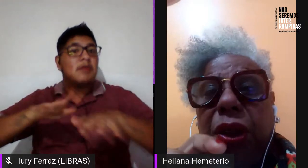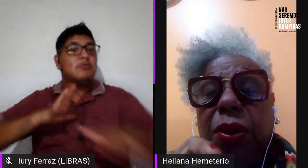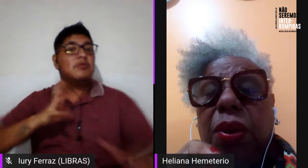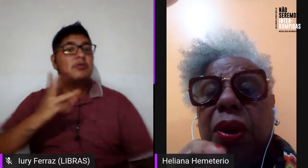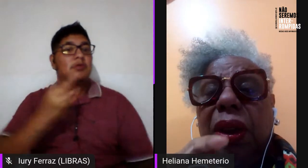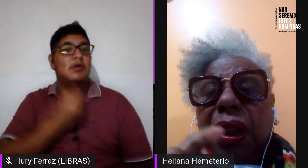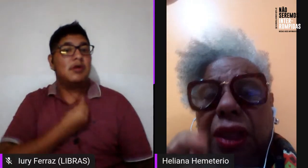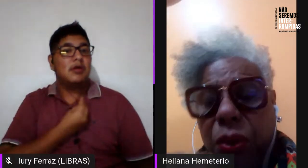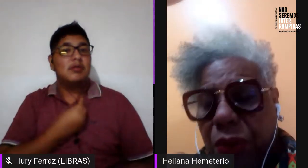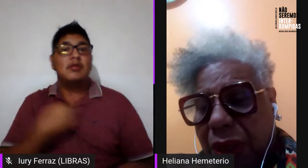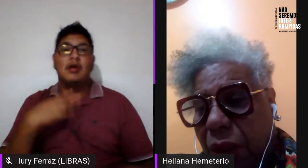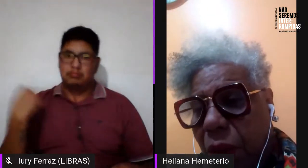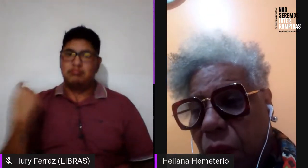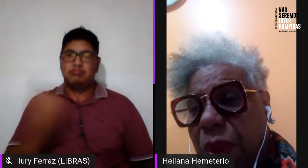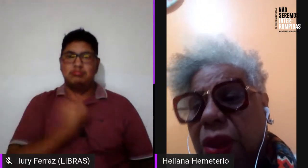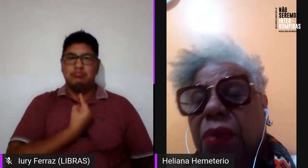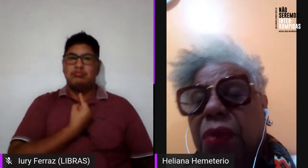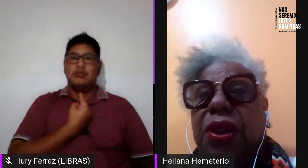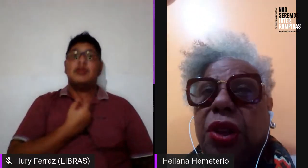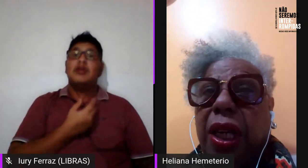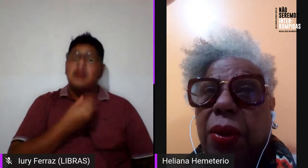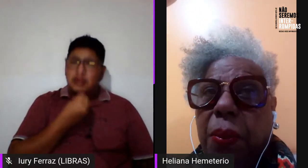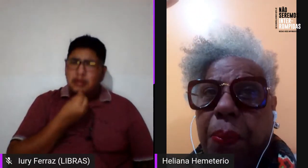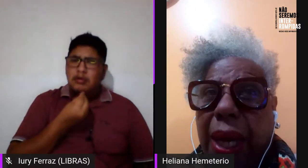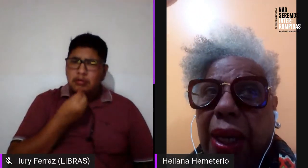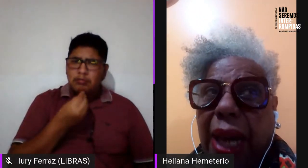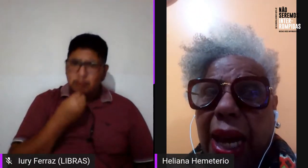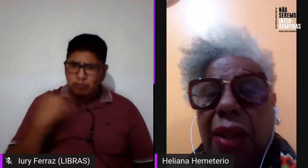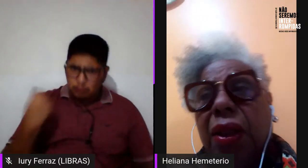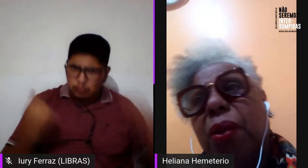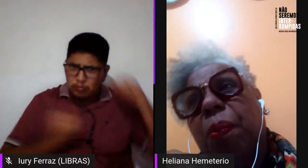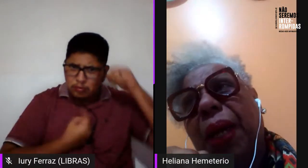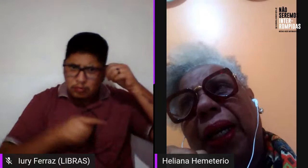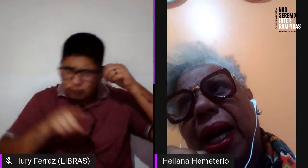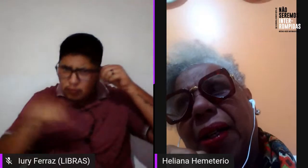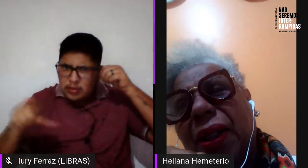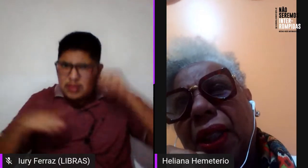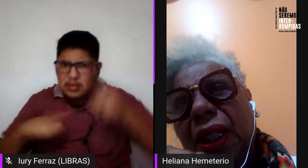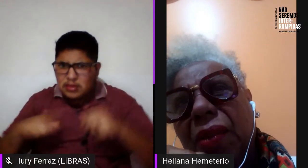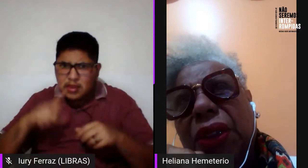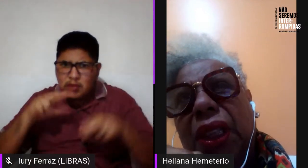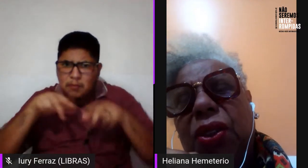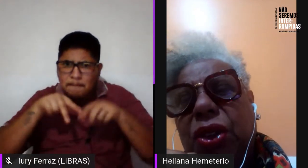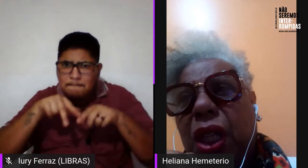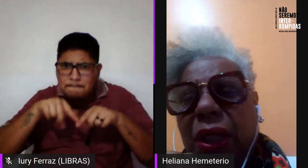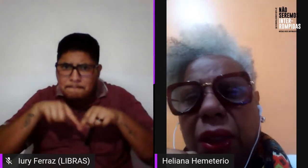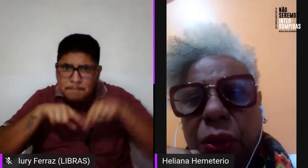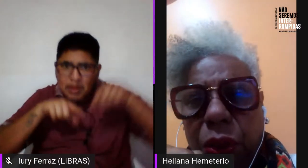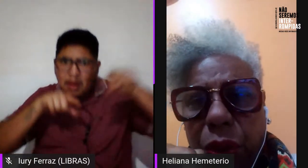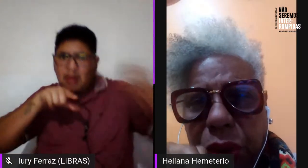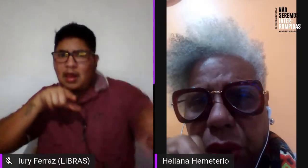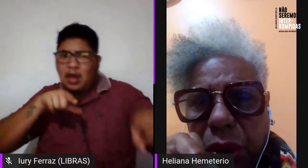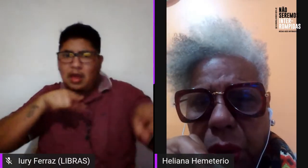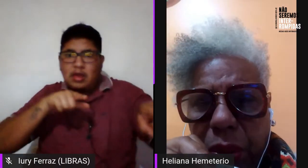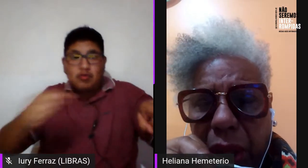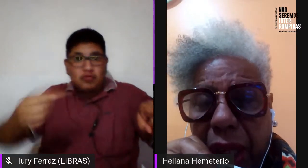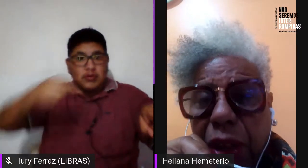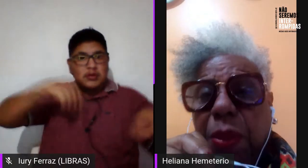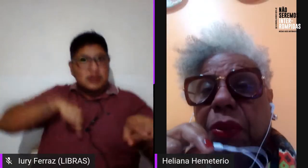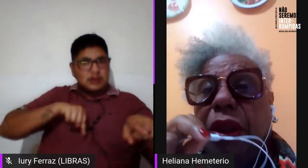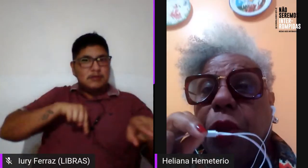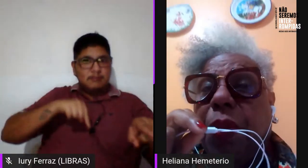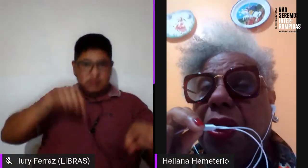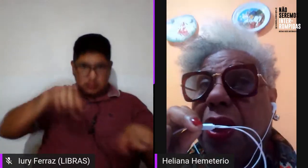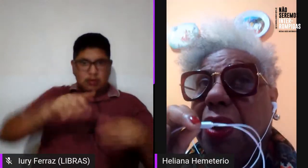porém, eu digo e já conversei com algumas que vocês têm um pé lá e um pé cá, vocês estão aqui conosco que somos